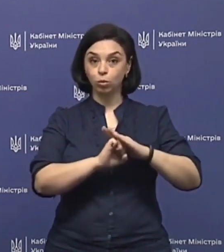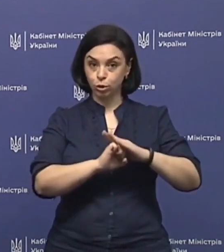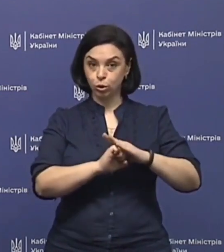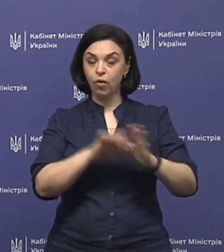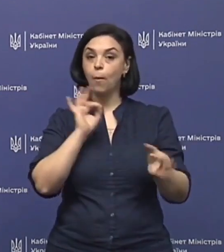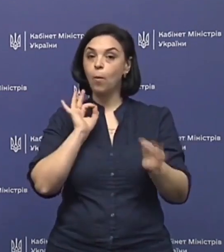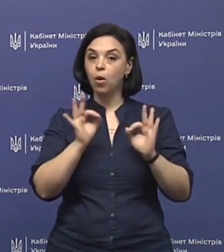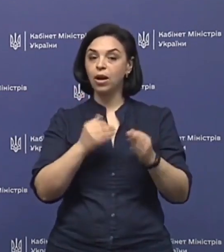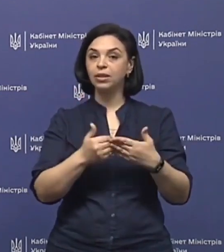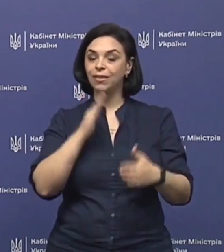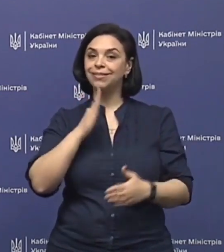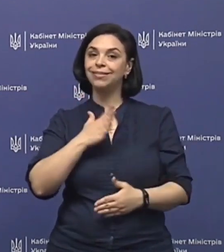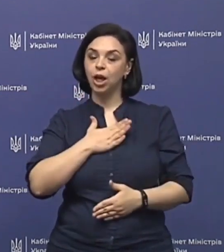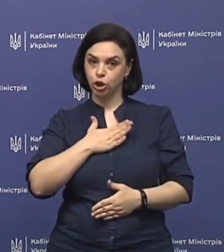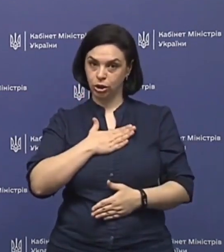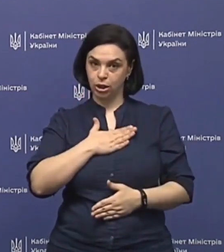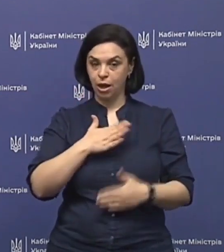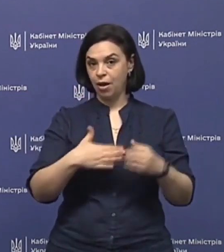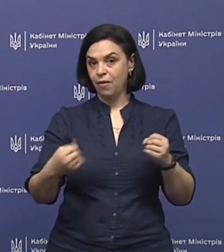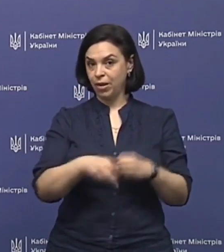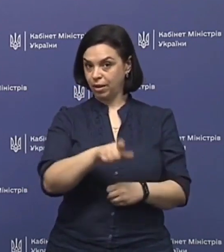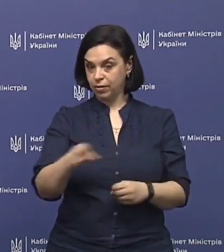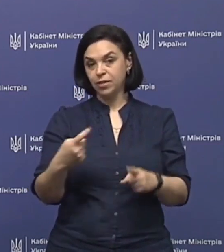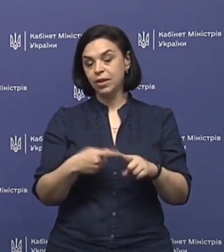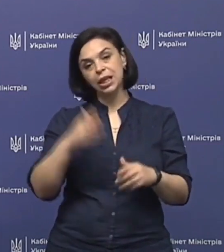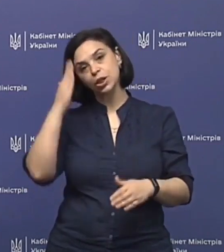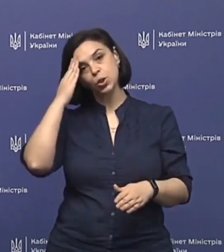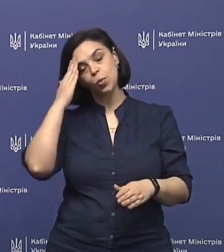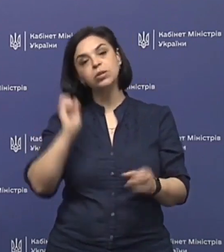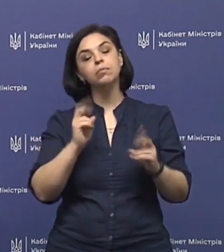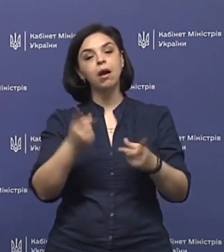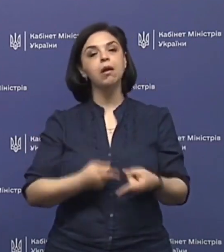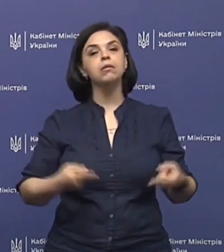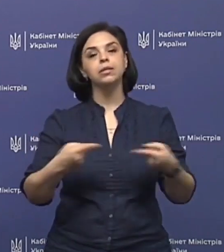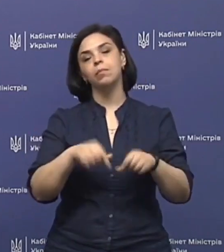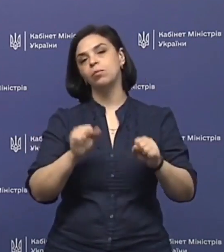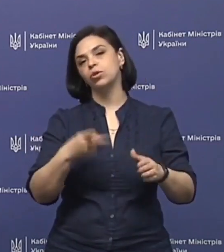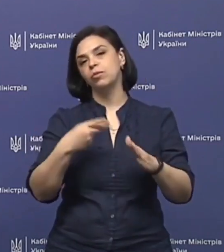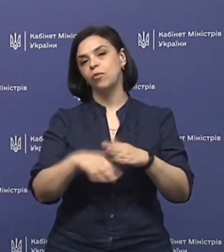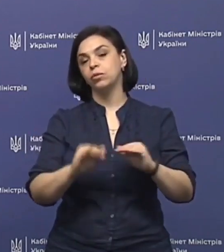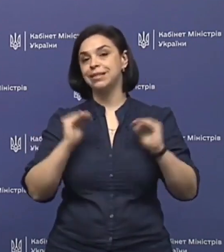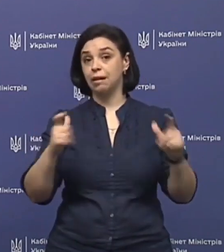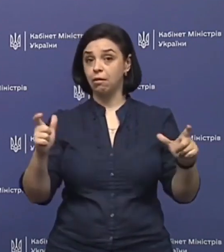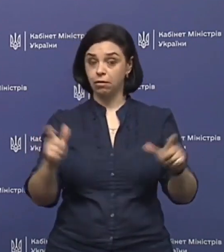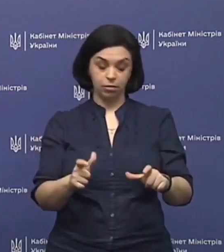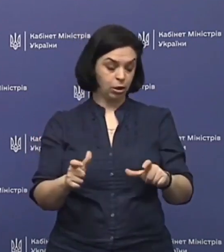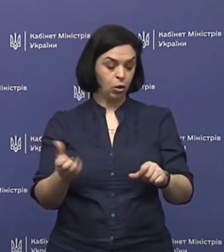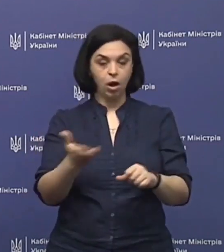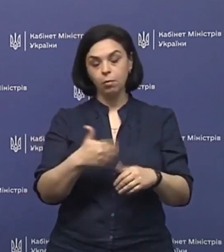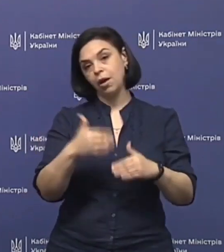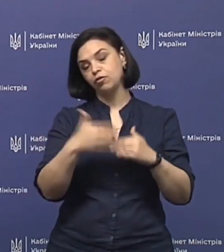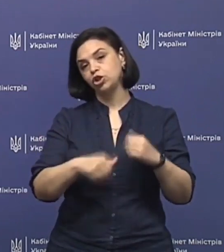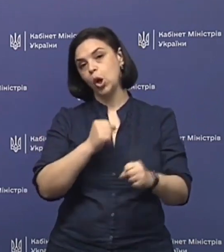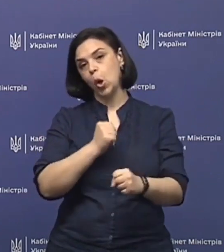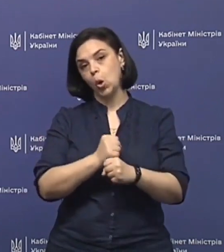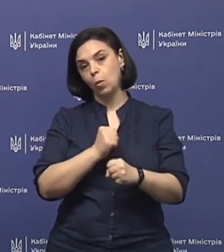порад від наших фахівців і якийсь спосіб і як саме ми можемо виходити з карантину, ми вже